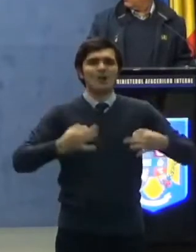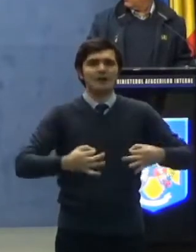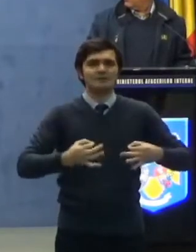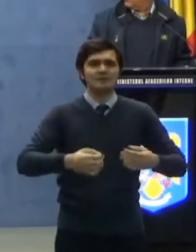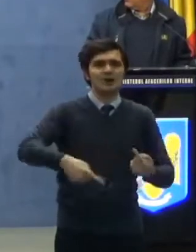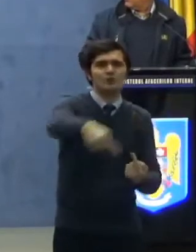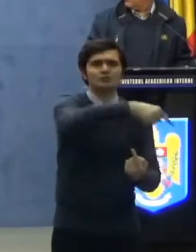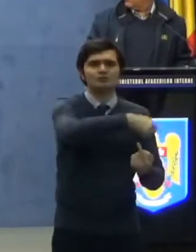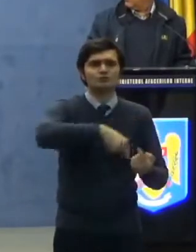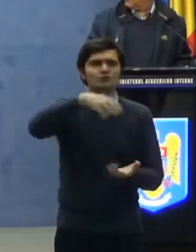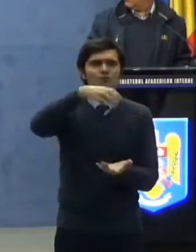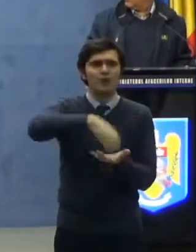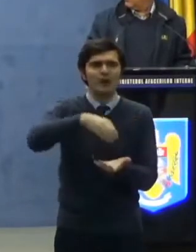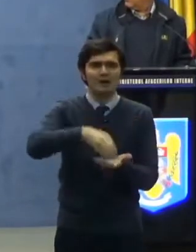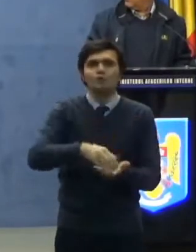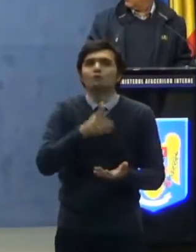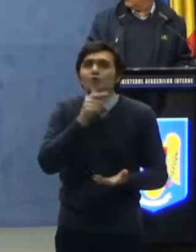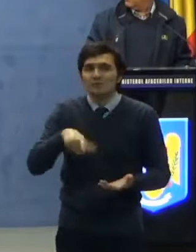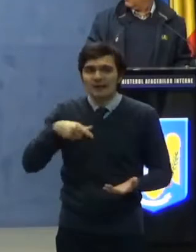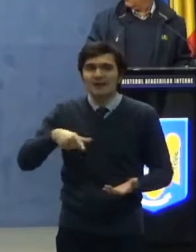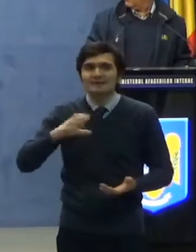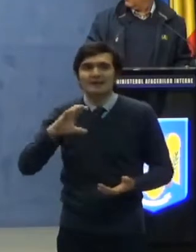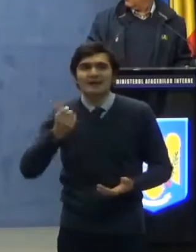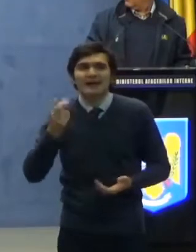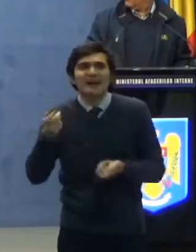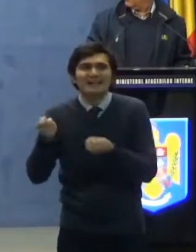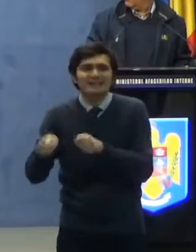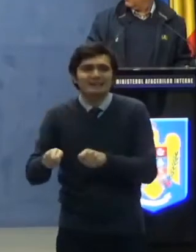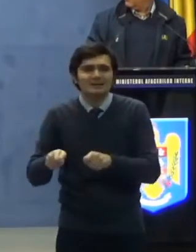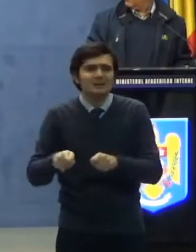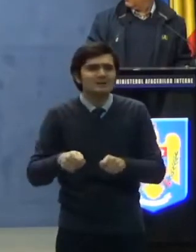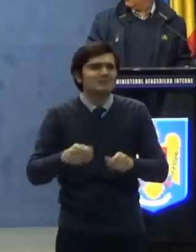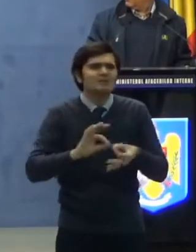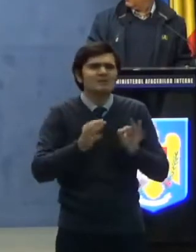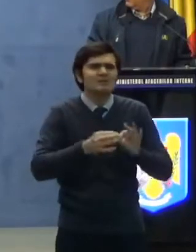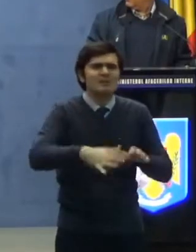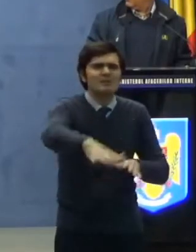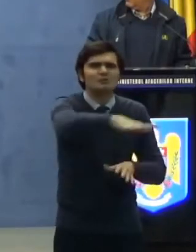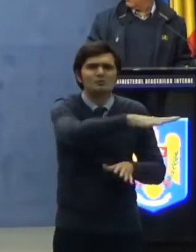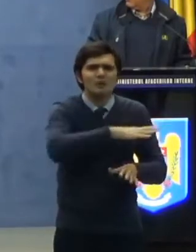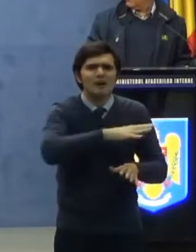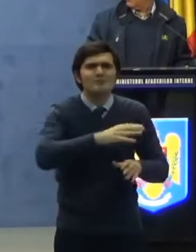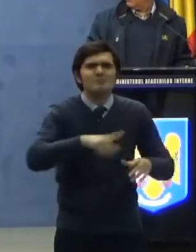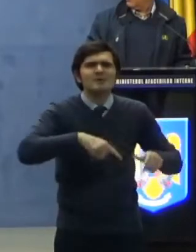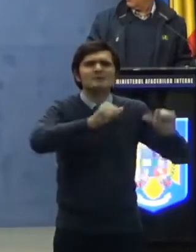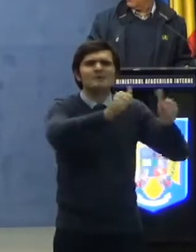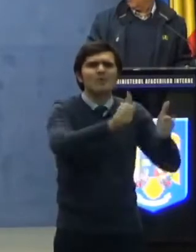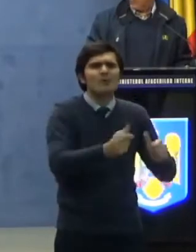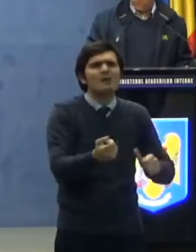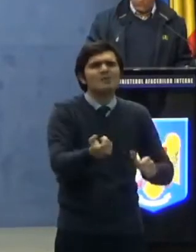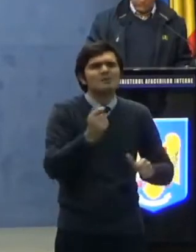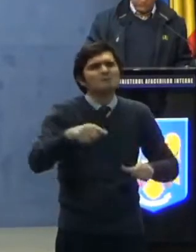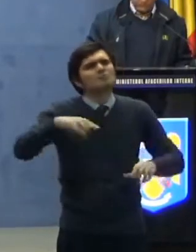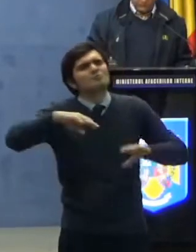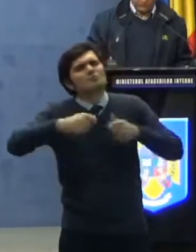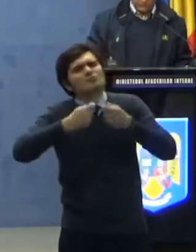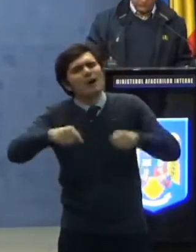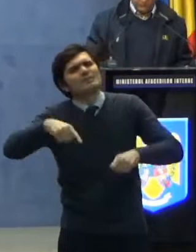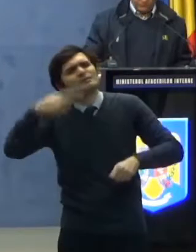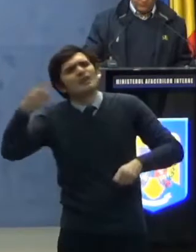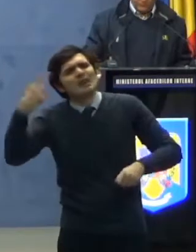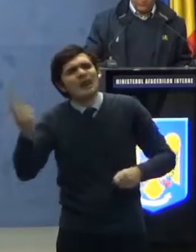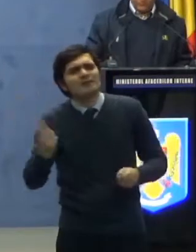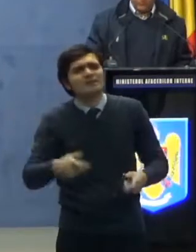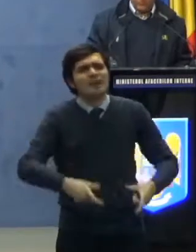localităților carantinate formată din toate celelalte unități teritoriale administrative